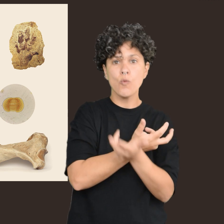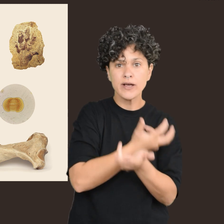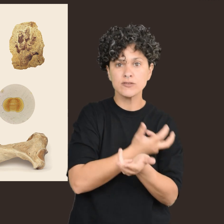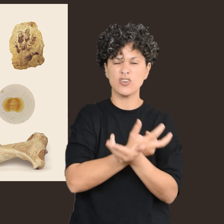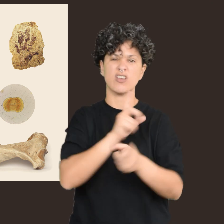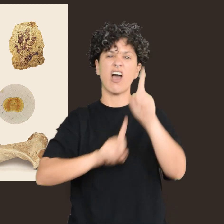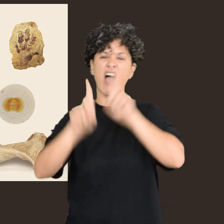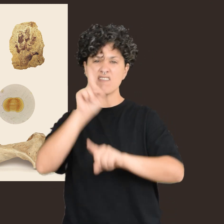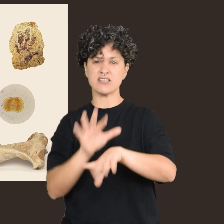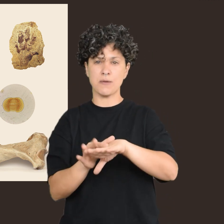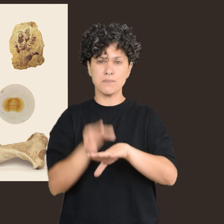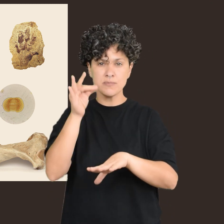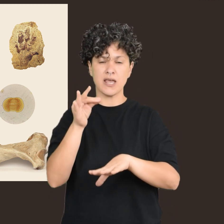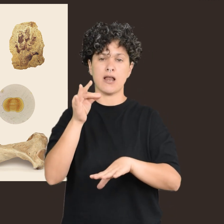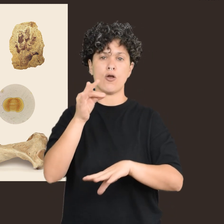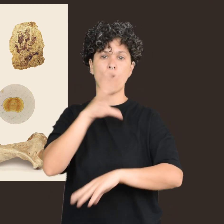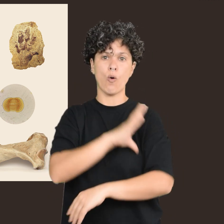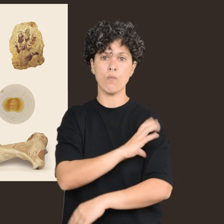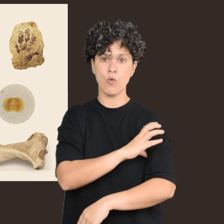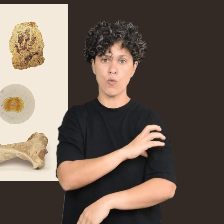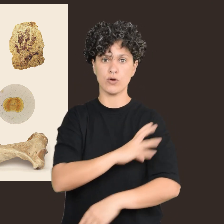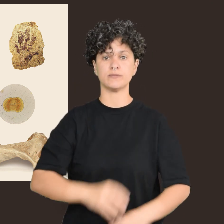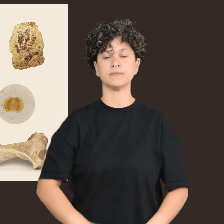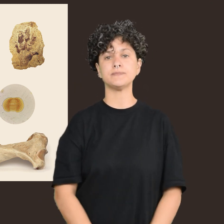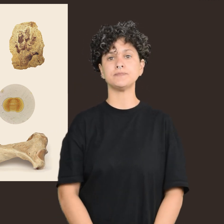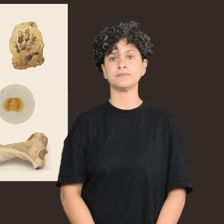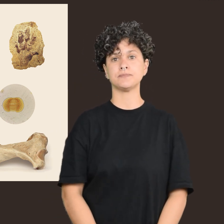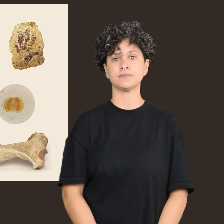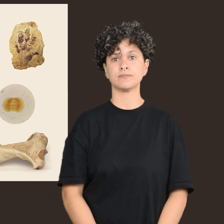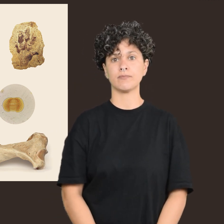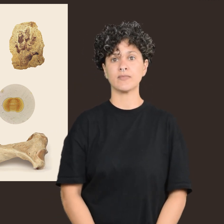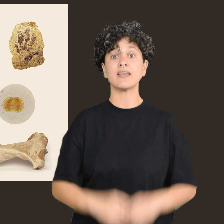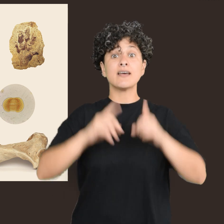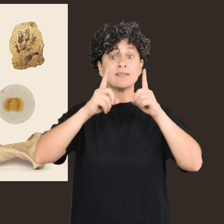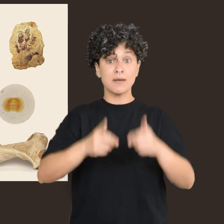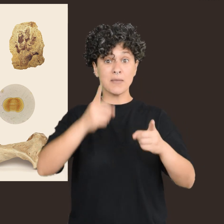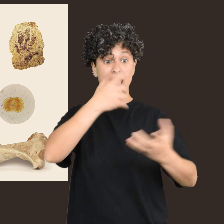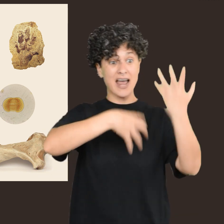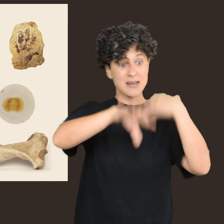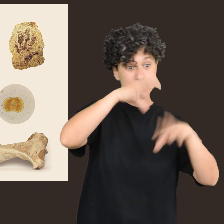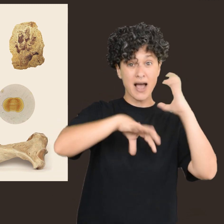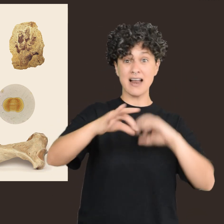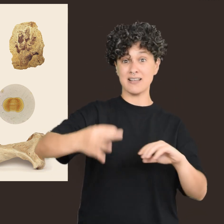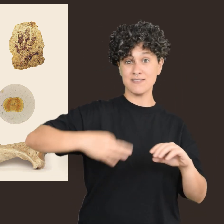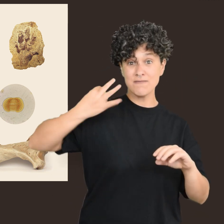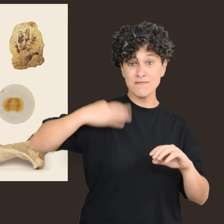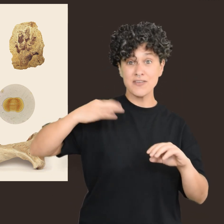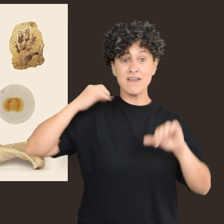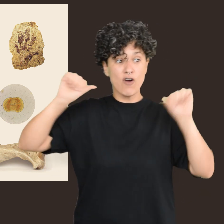blandas como la piel o los músculos. Pero eso no es todo. Los restos de las actividades de los